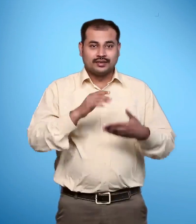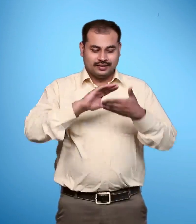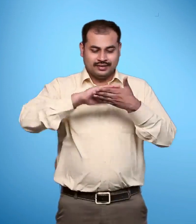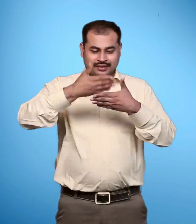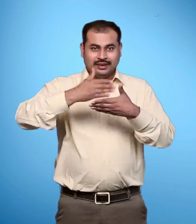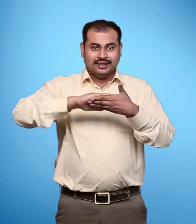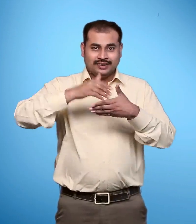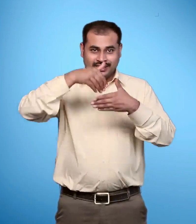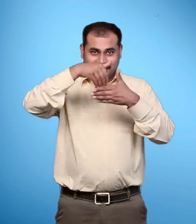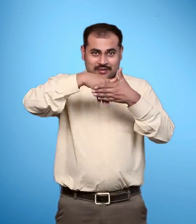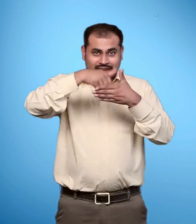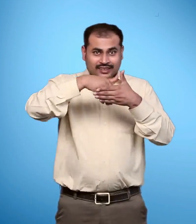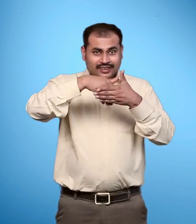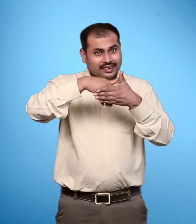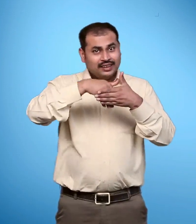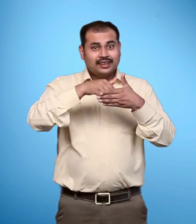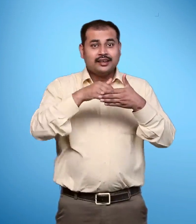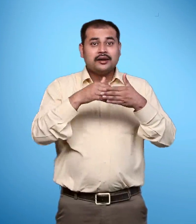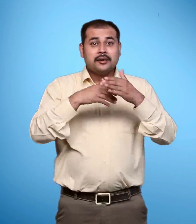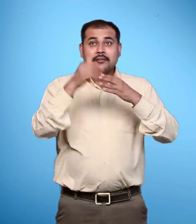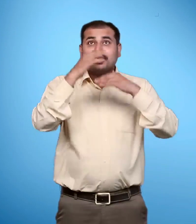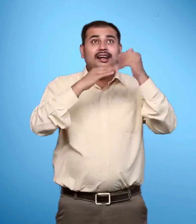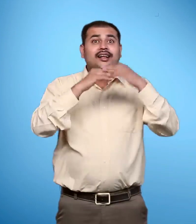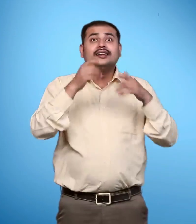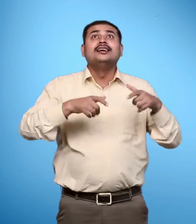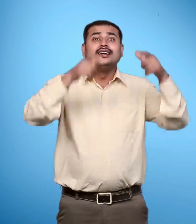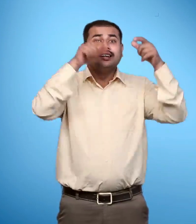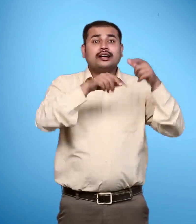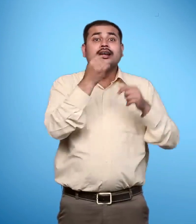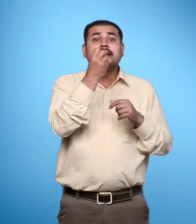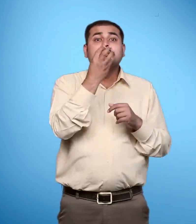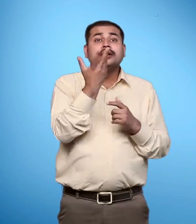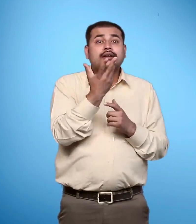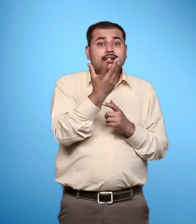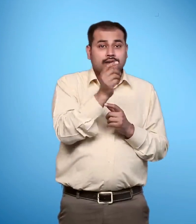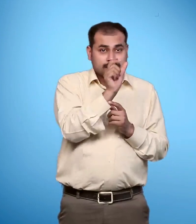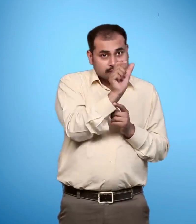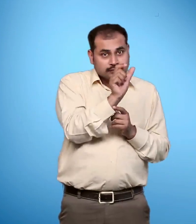जबकि लिफाफे पर इमारत या संस्थान से लेकर शहर तक का नाम लिखा हुआ है